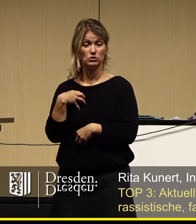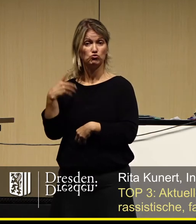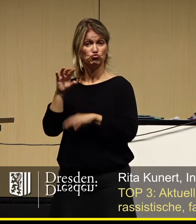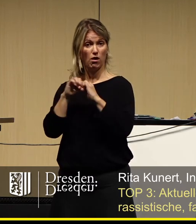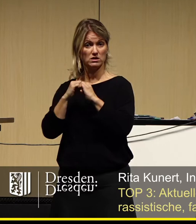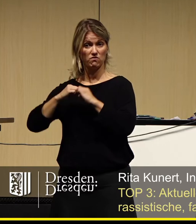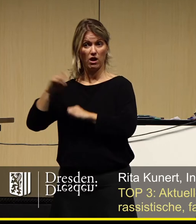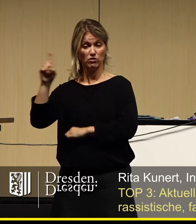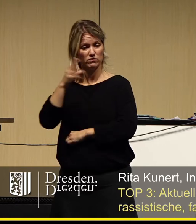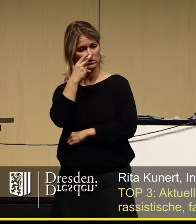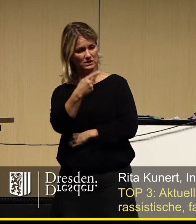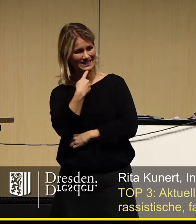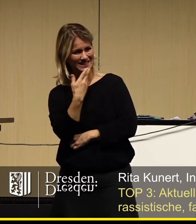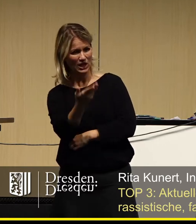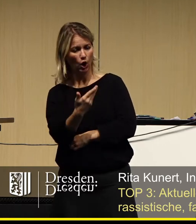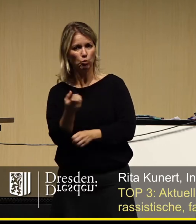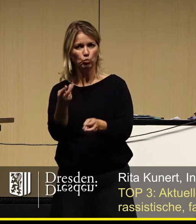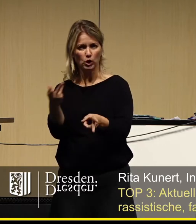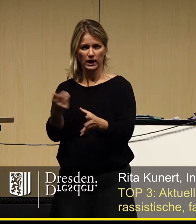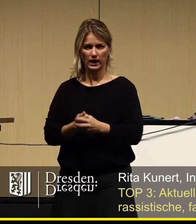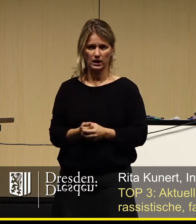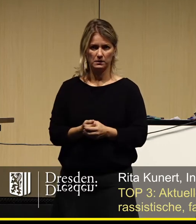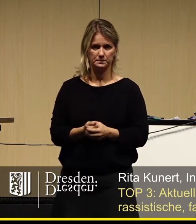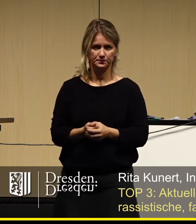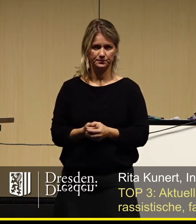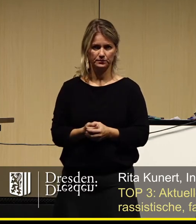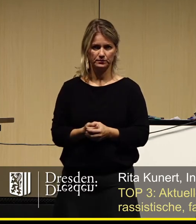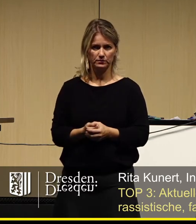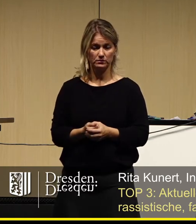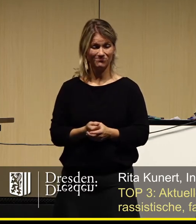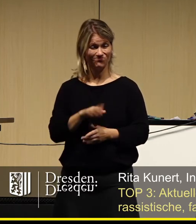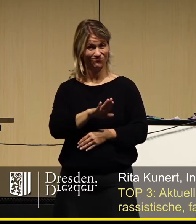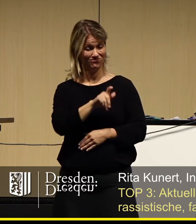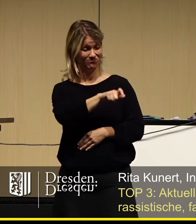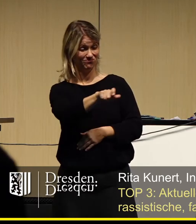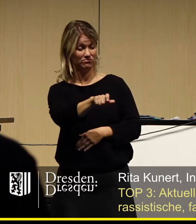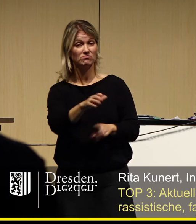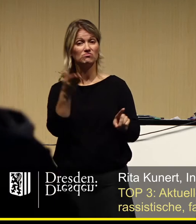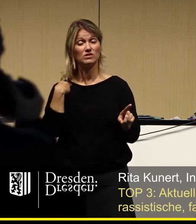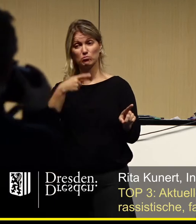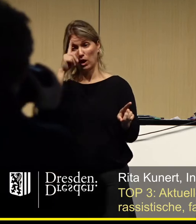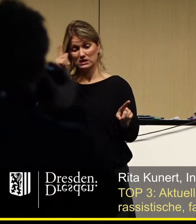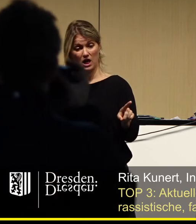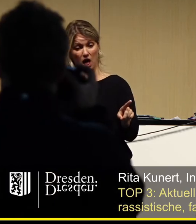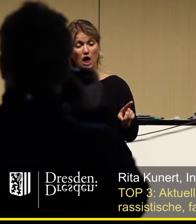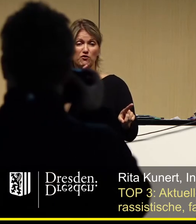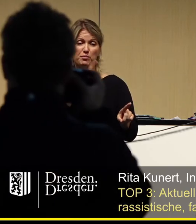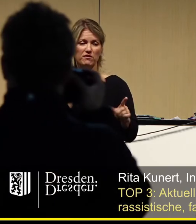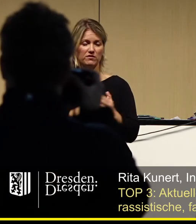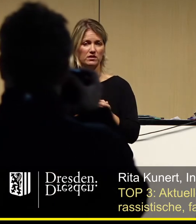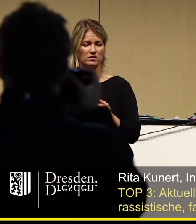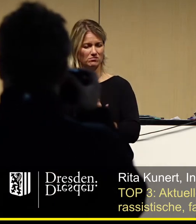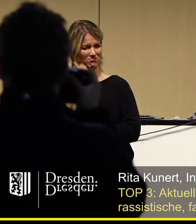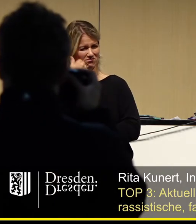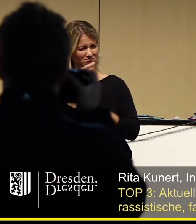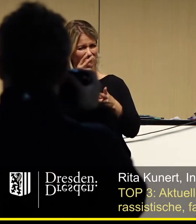findet. Ich stehe hier für all die Menschen, die von Polizeibeamtinnen aufgefordert werden, sich doch inhaltlich